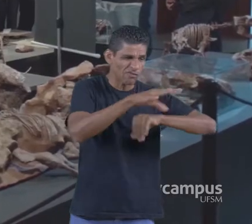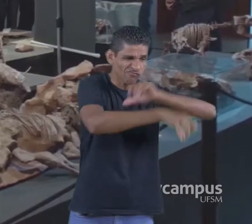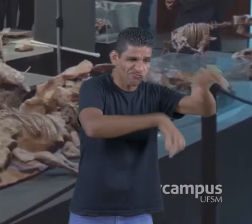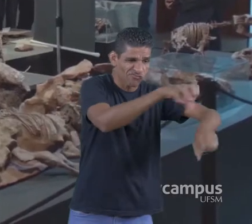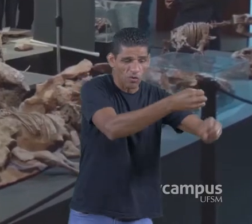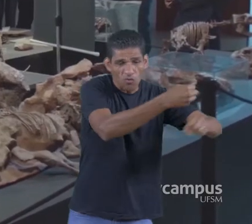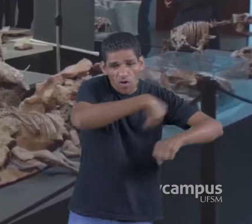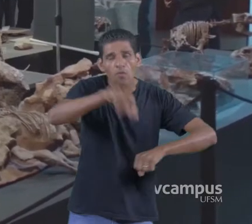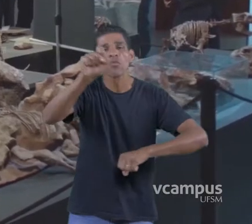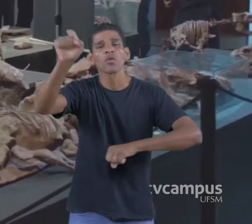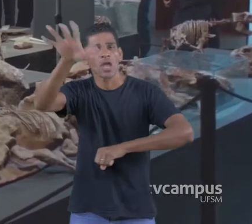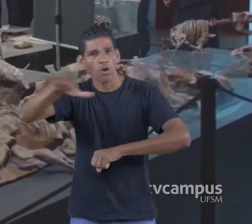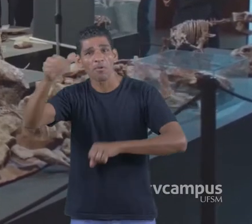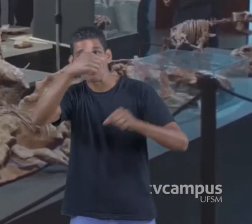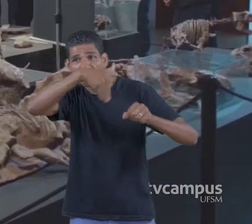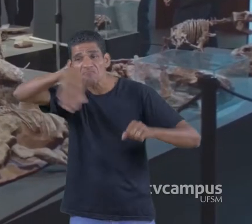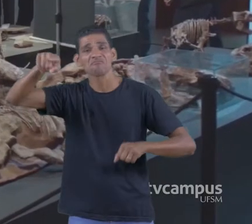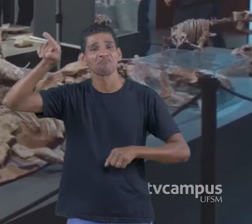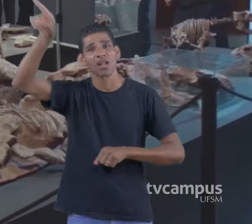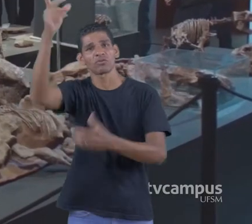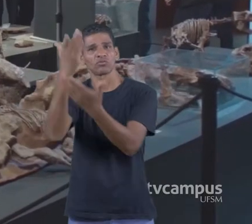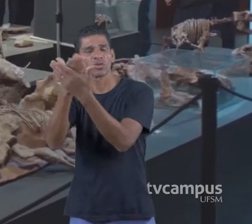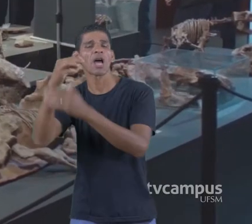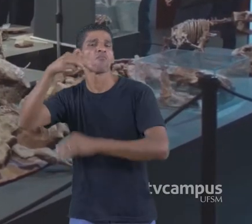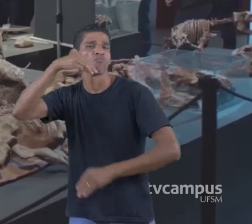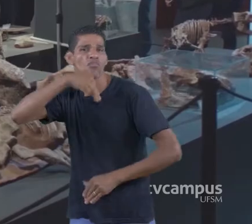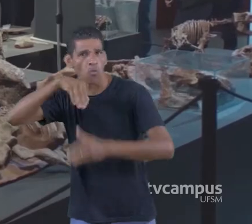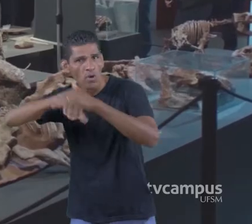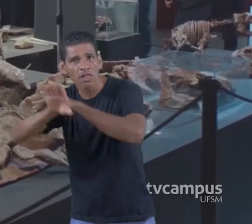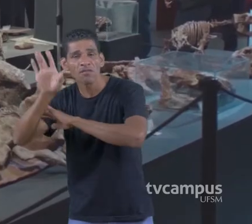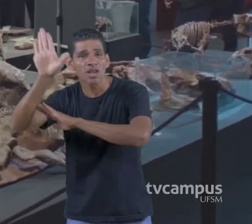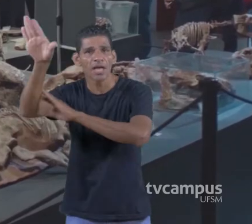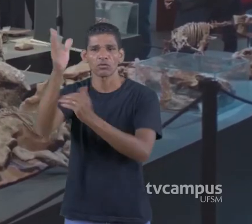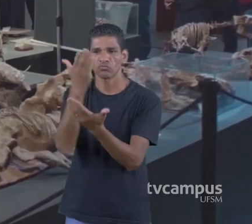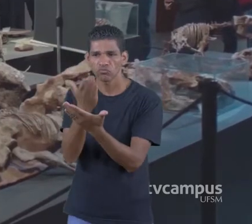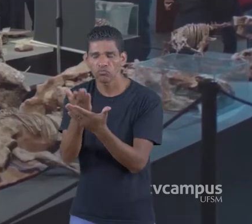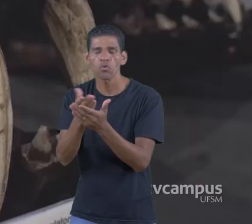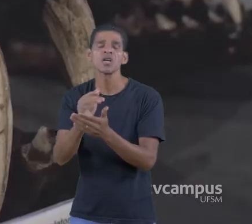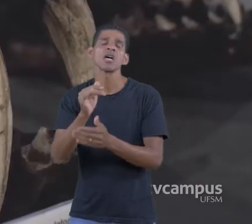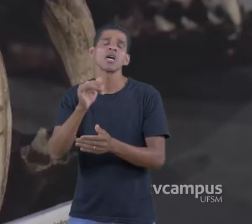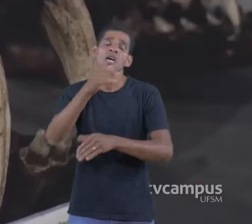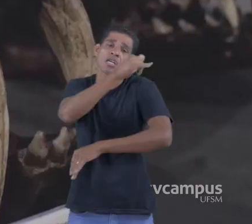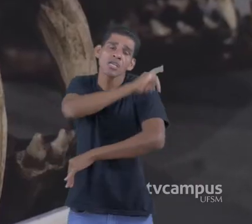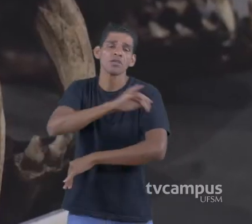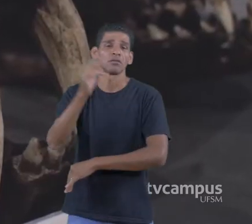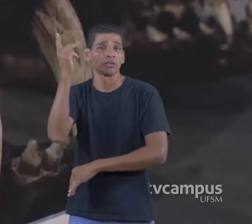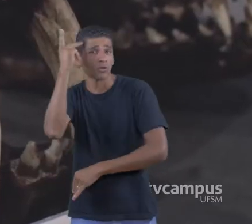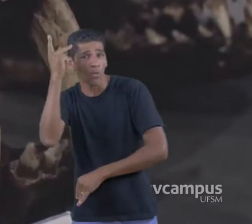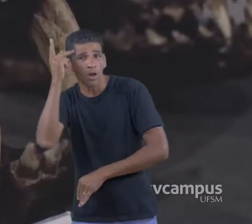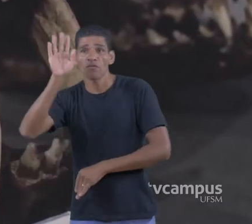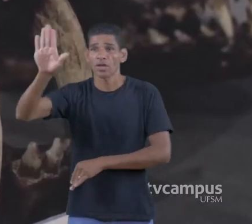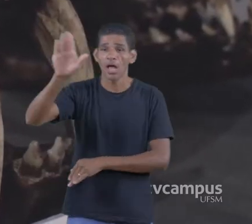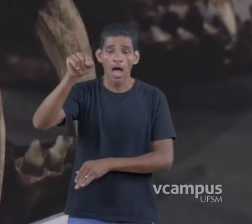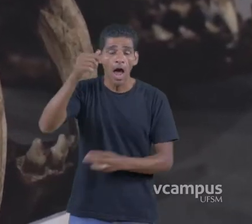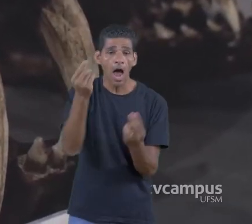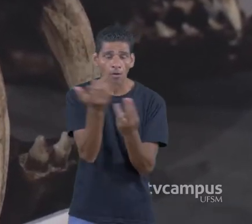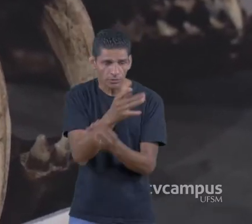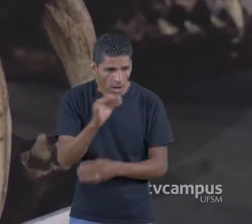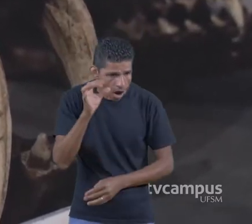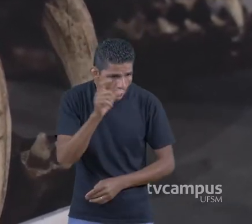retirados da Quarta Colônia e levados para universidades europeias, para museus, para Rio e São Paulo E a partir